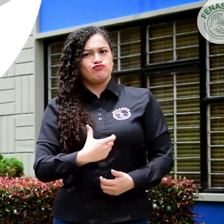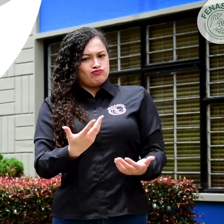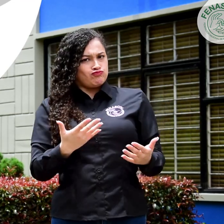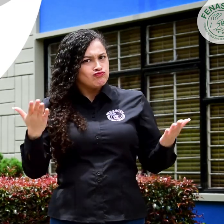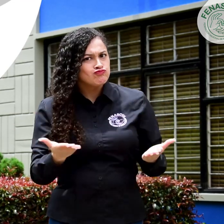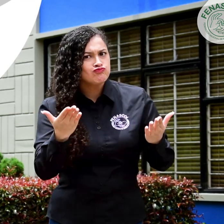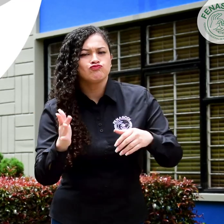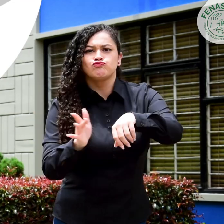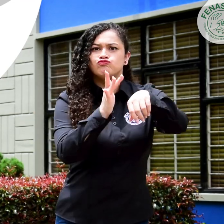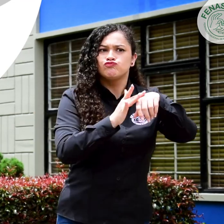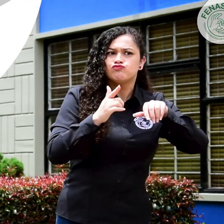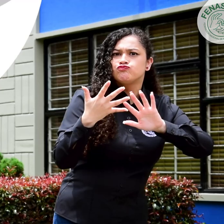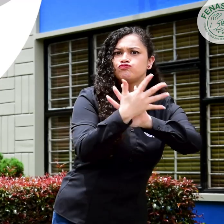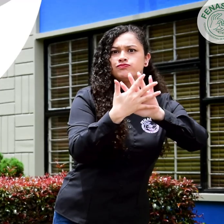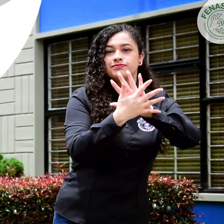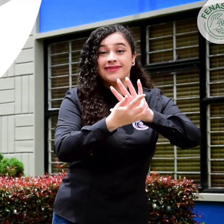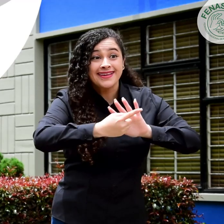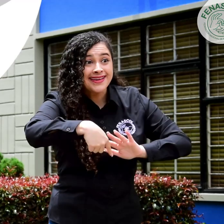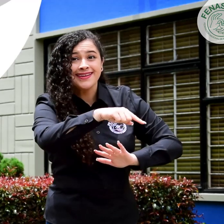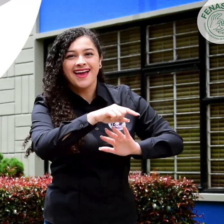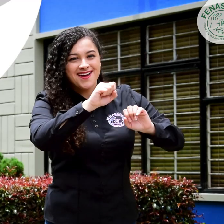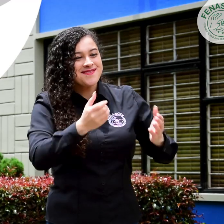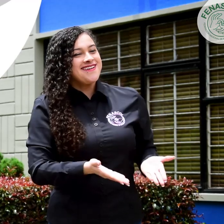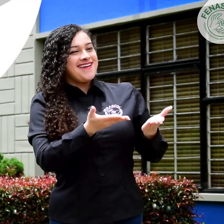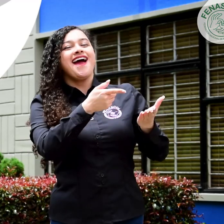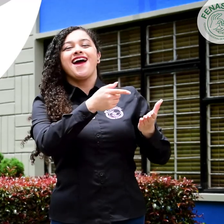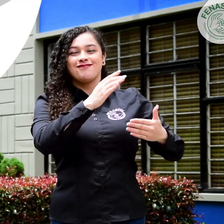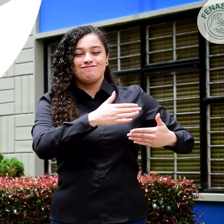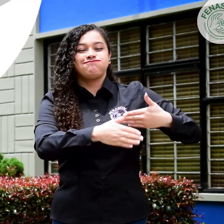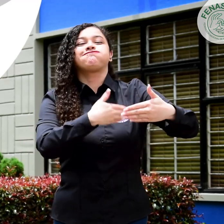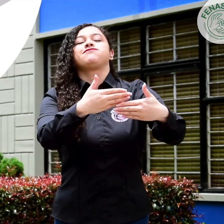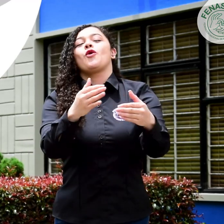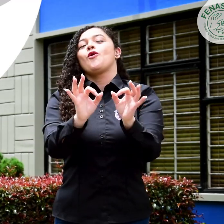se les debe garantizar el acceso a oportunidades laborales.